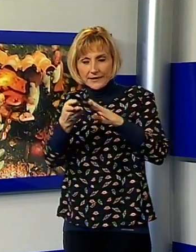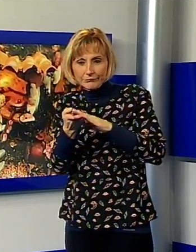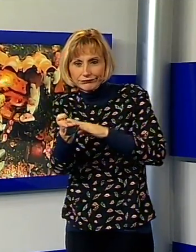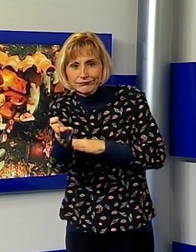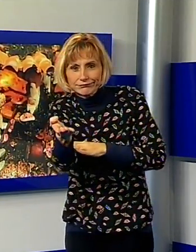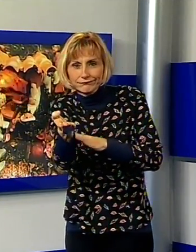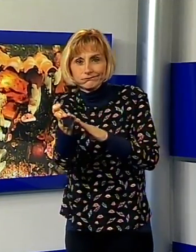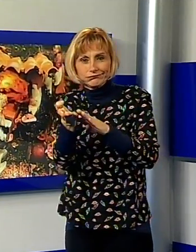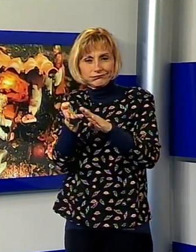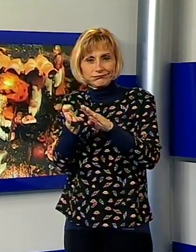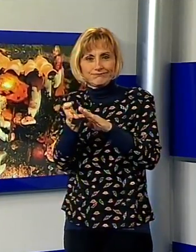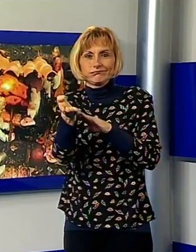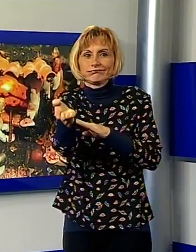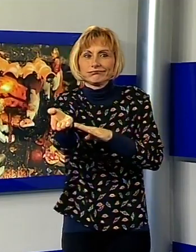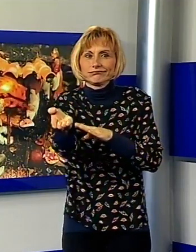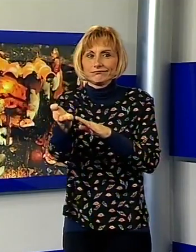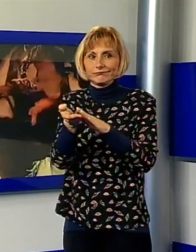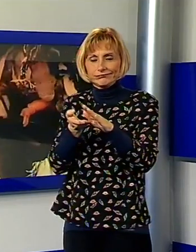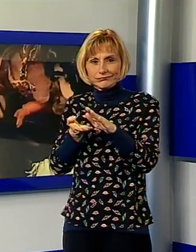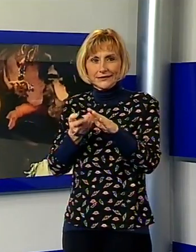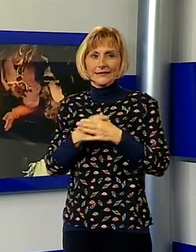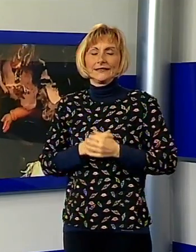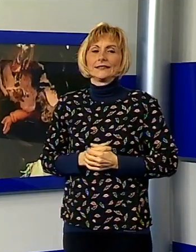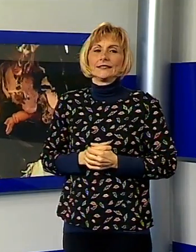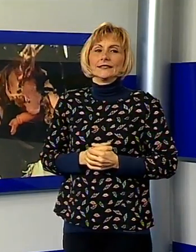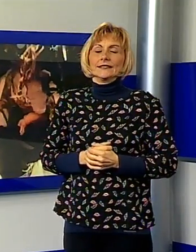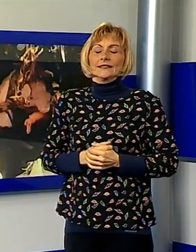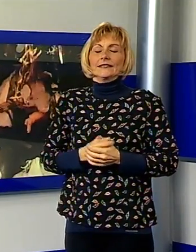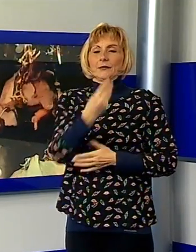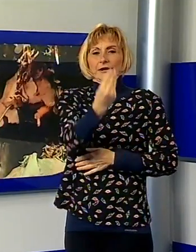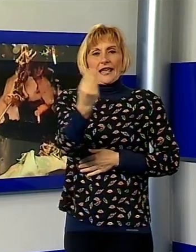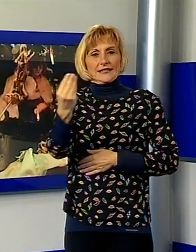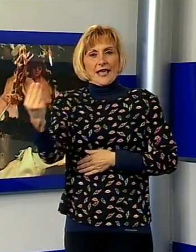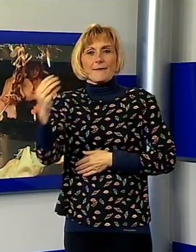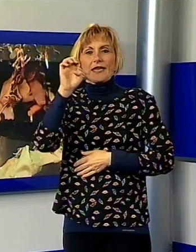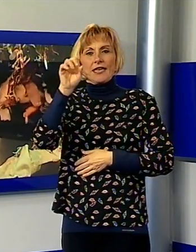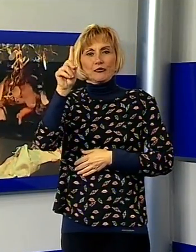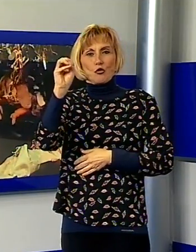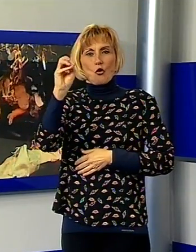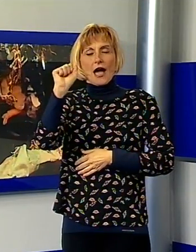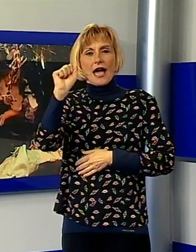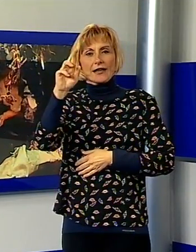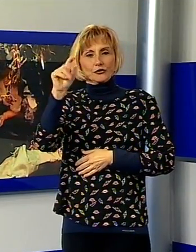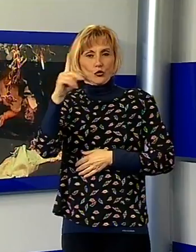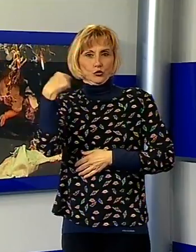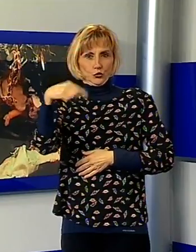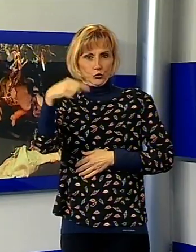far girare la pala della pizza. Il presepe di Edoardo è ancora visitabile per qualche giorno in Corte Sbarra,